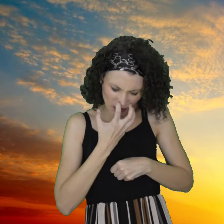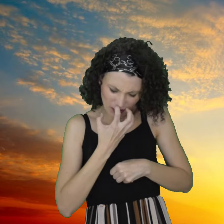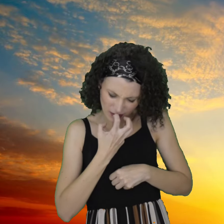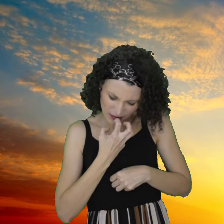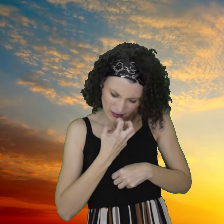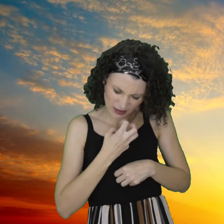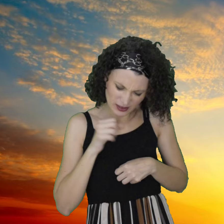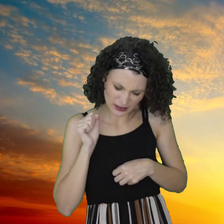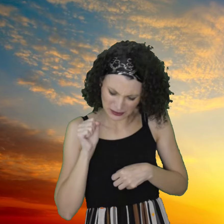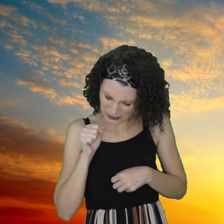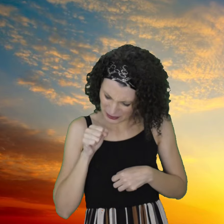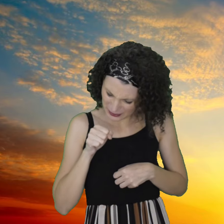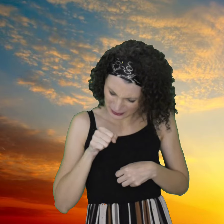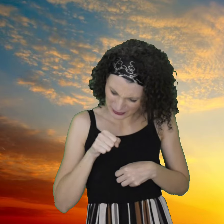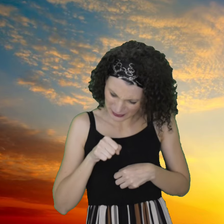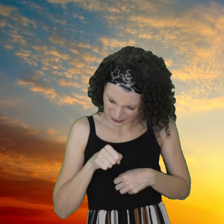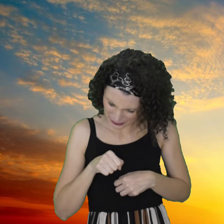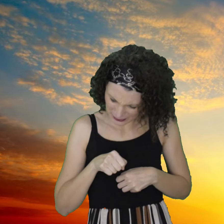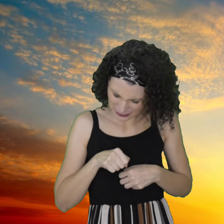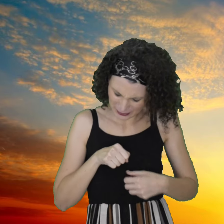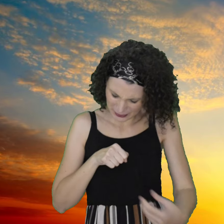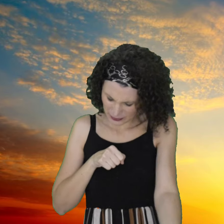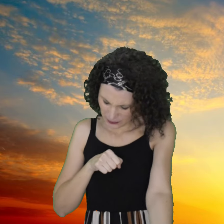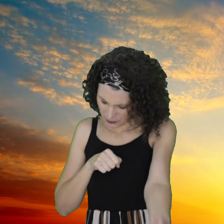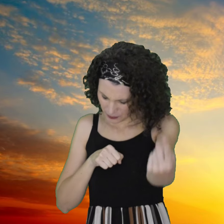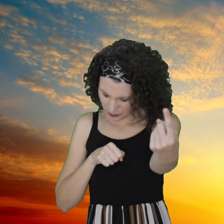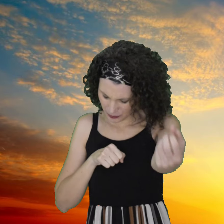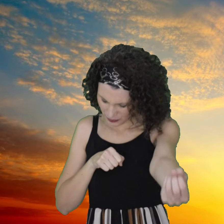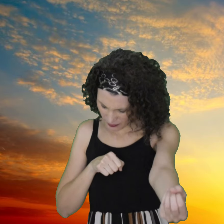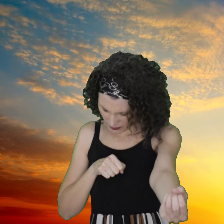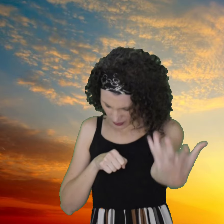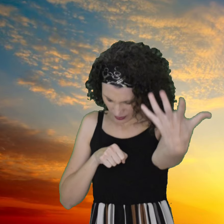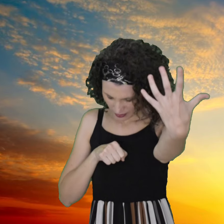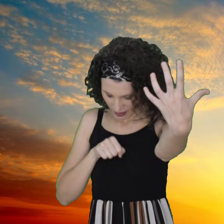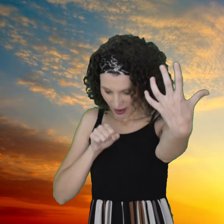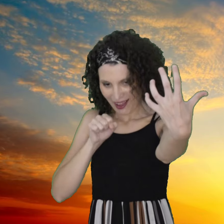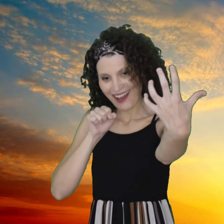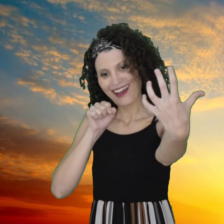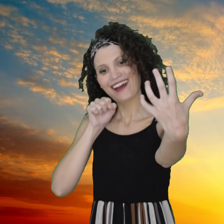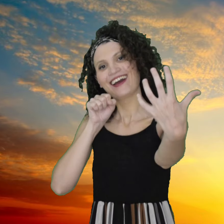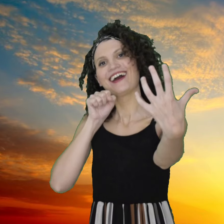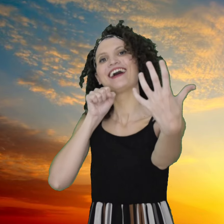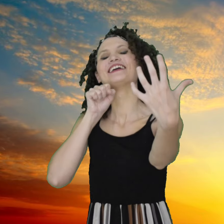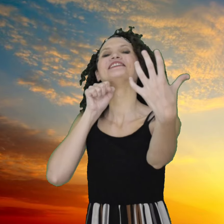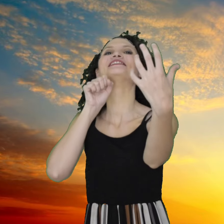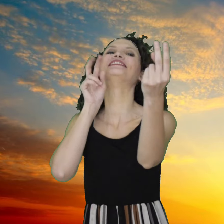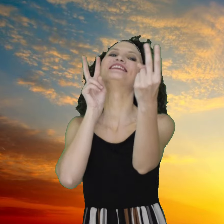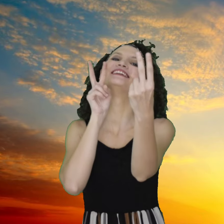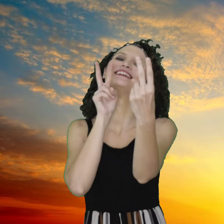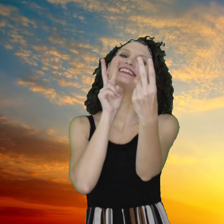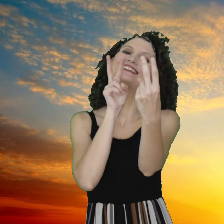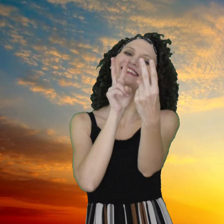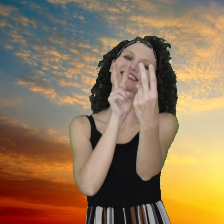c'era niente di buono È come se tu fossi l'unica luce